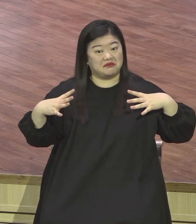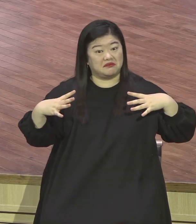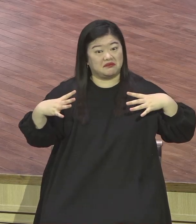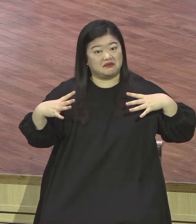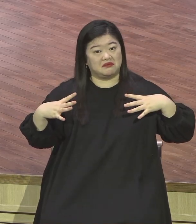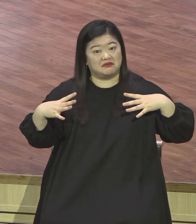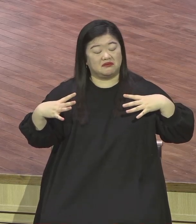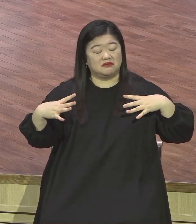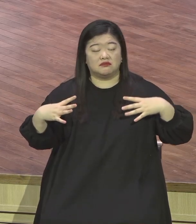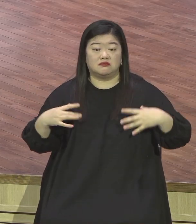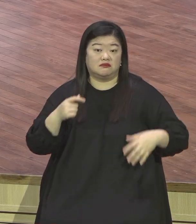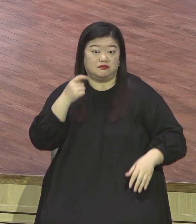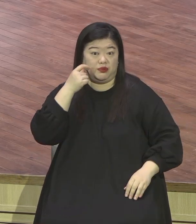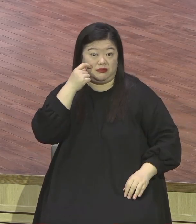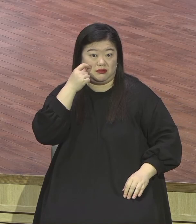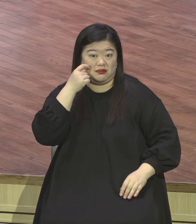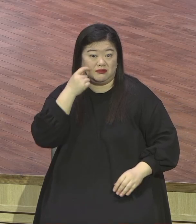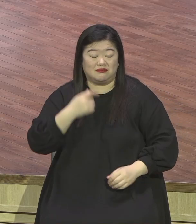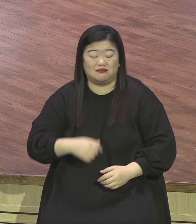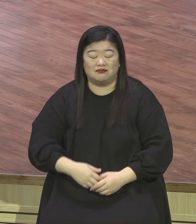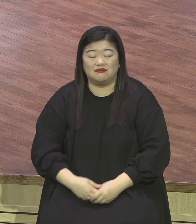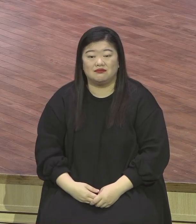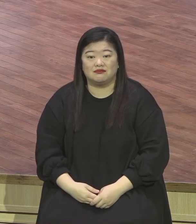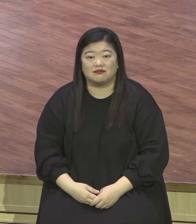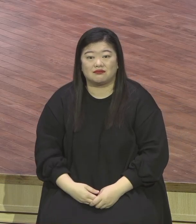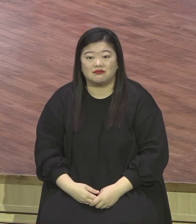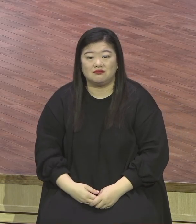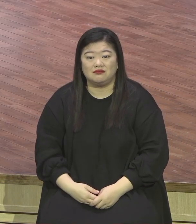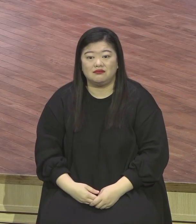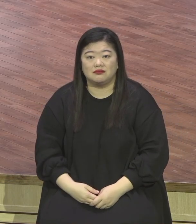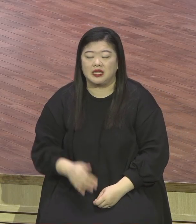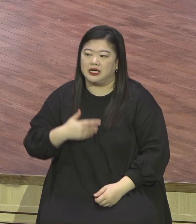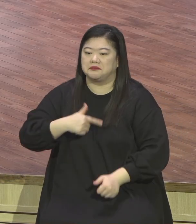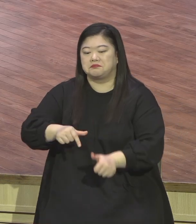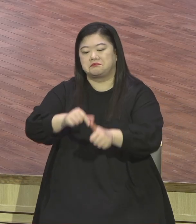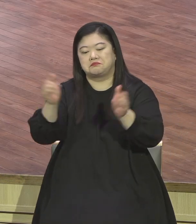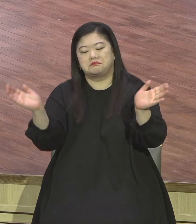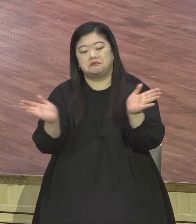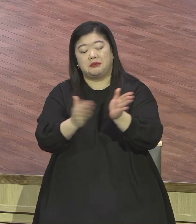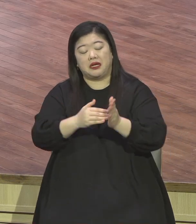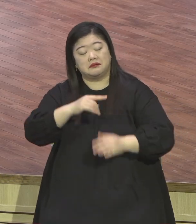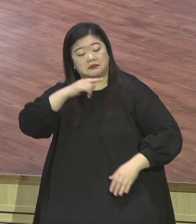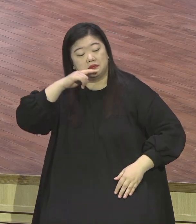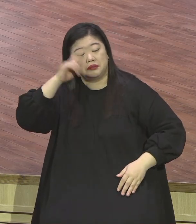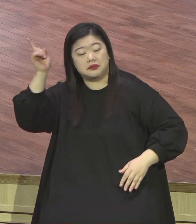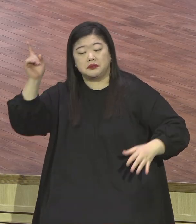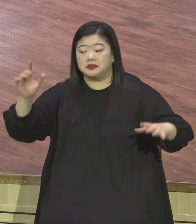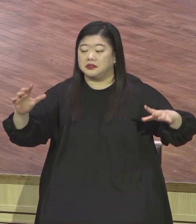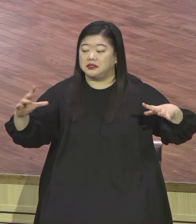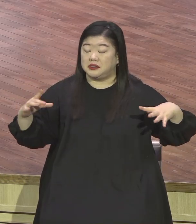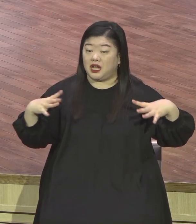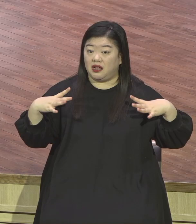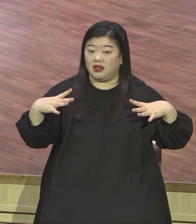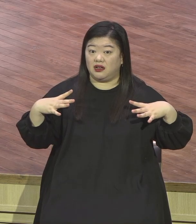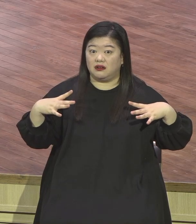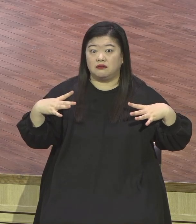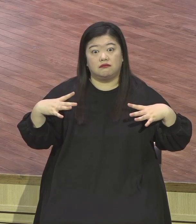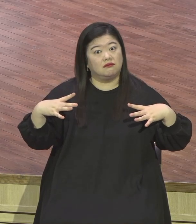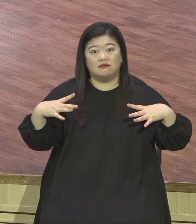그서서 그러니까 금방 뜰 것도 없고 자랑할 것도 없고 그저 감사 감사 아멘 그리고